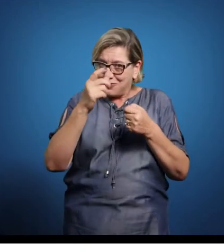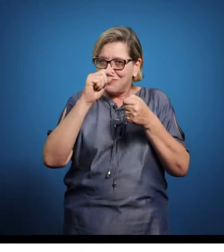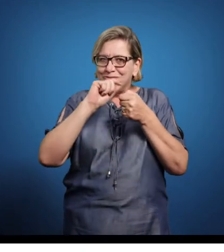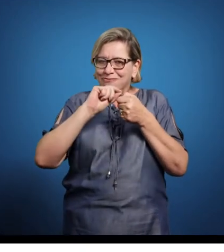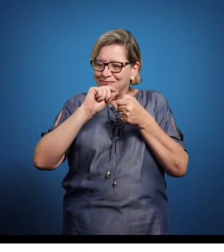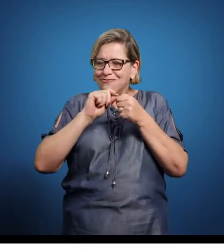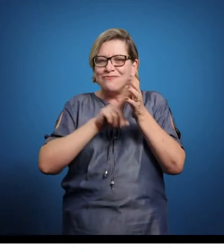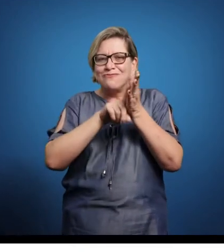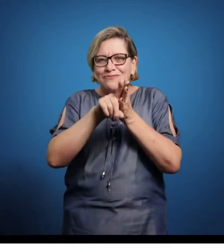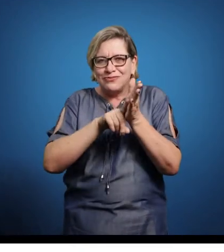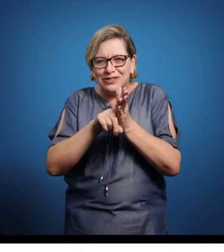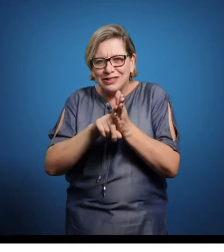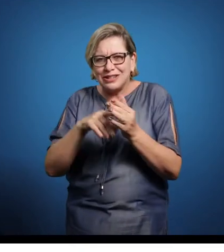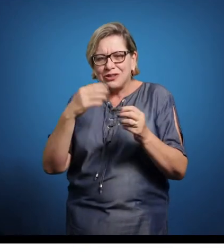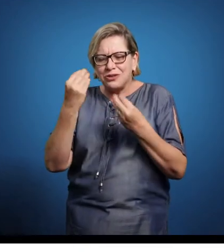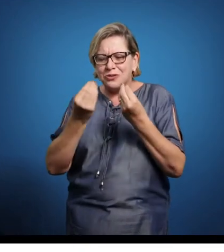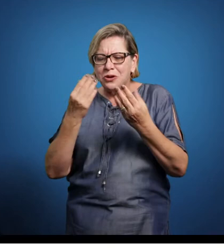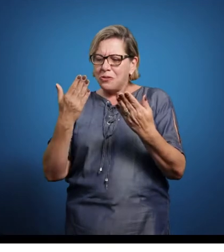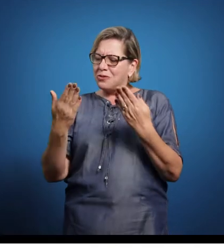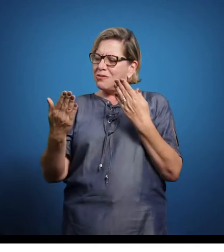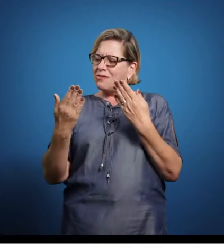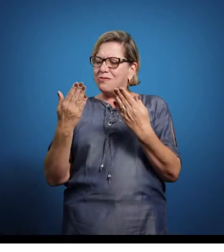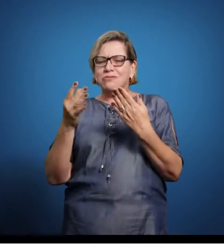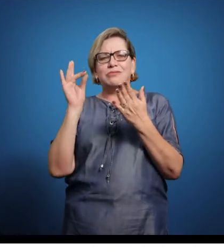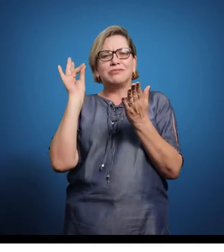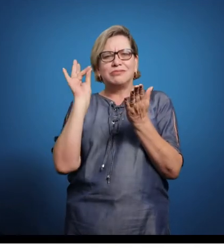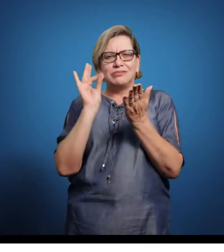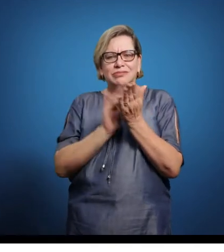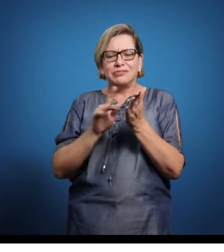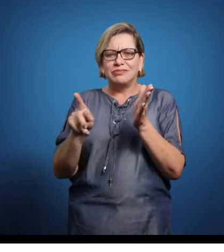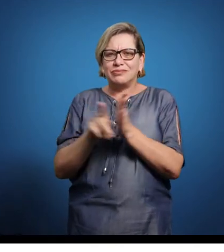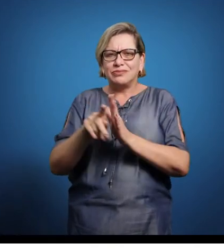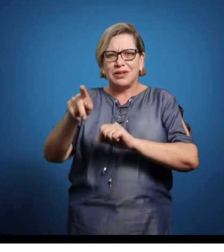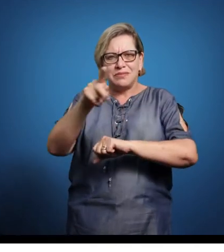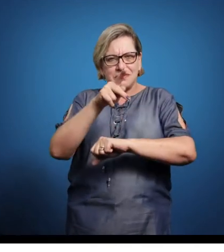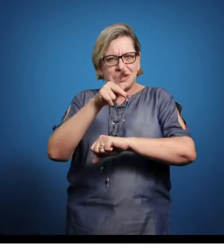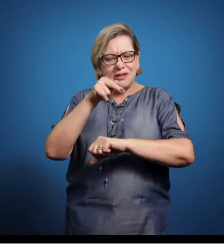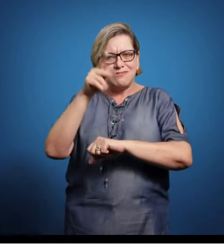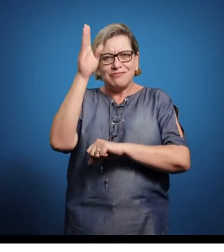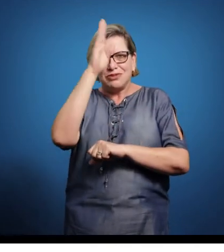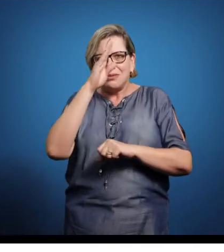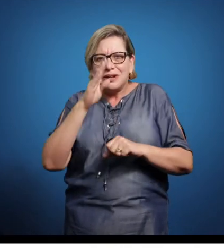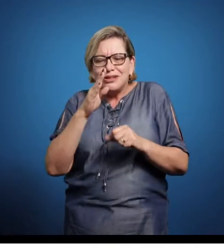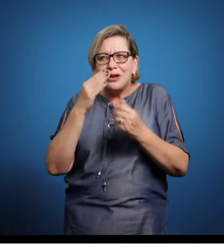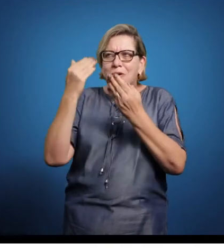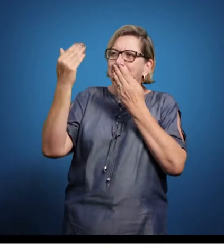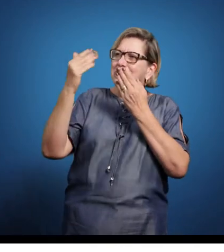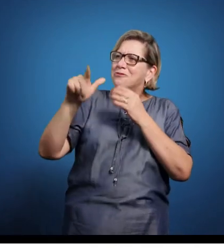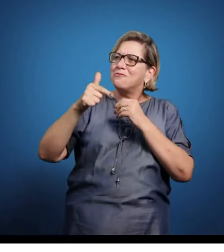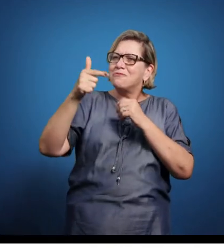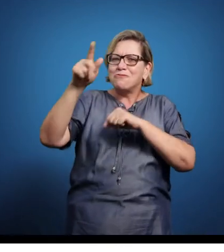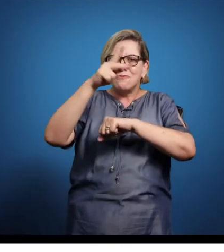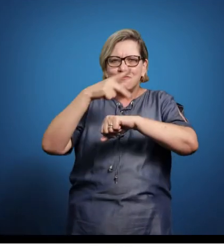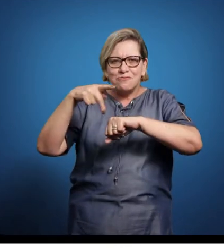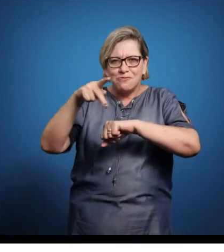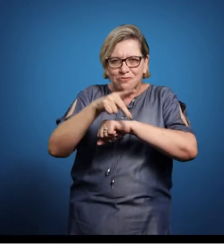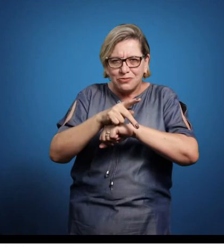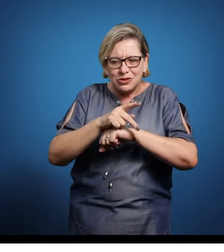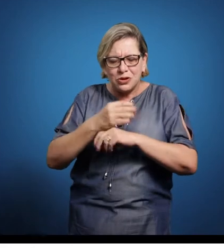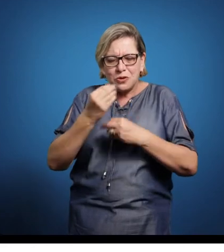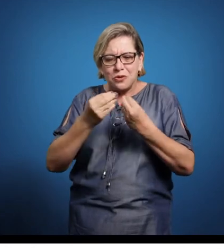buscando, às vezes, comparar a realidade política do nosso país com a realidade política de outro país, no sentido de